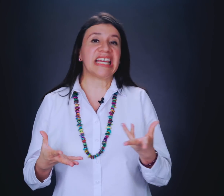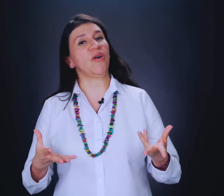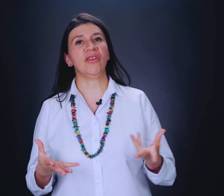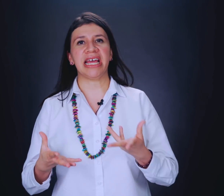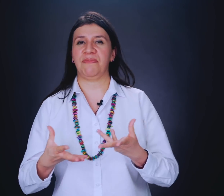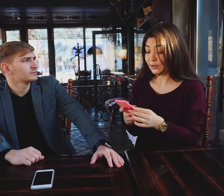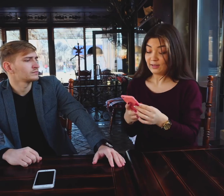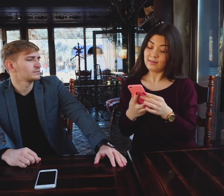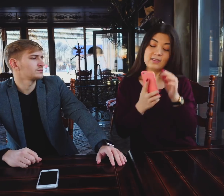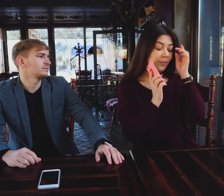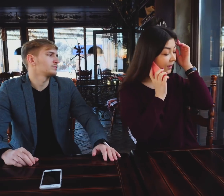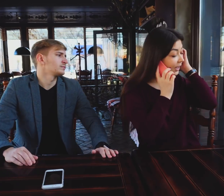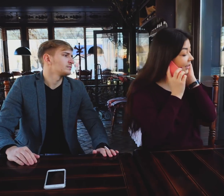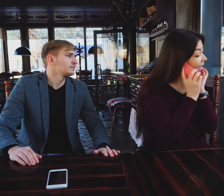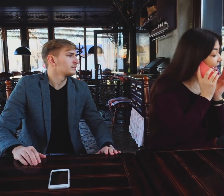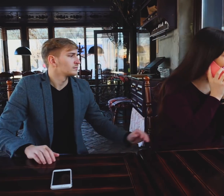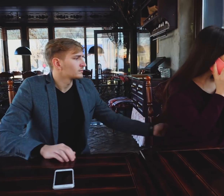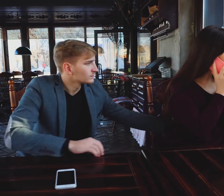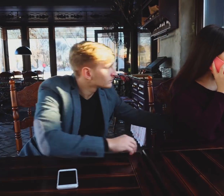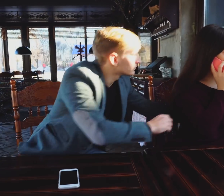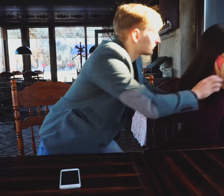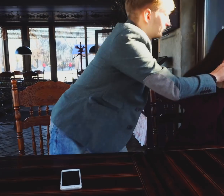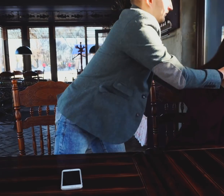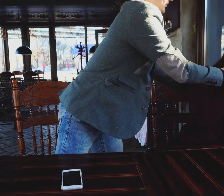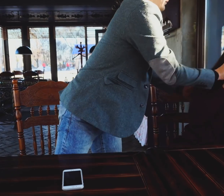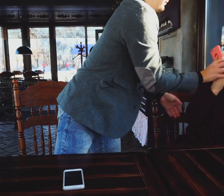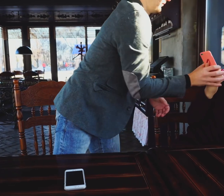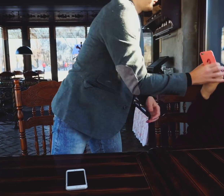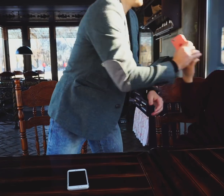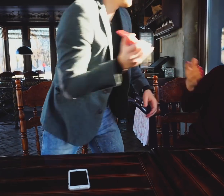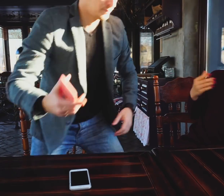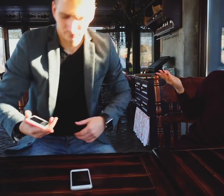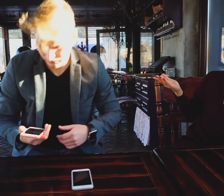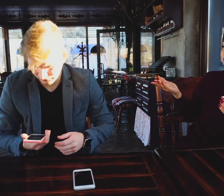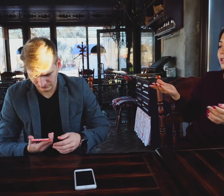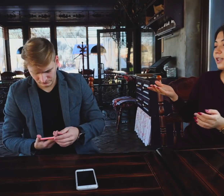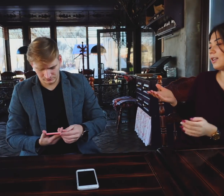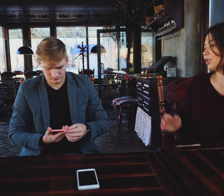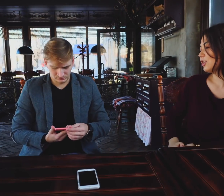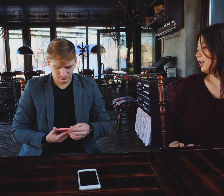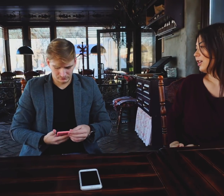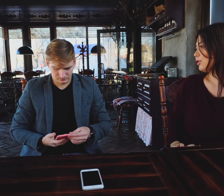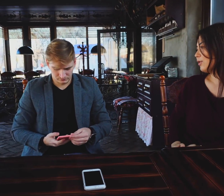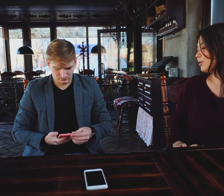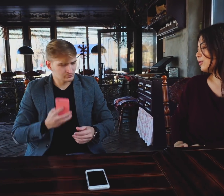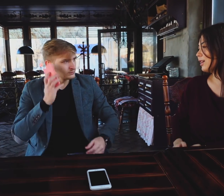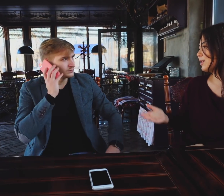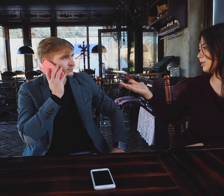qué onda, que por qué me pongo así tan intenso, tan intensa, ¿no? Bueno, muchas veces llegamos a minimizar esto